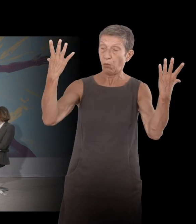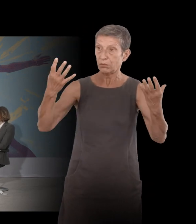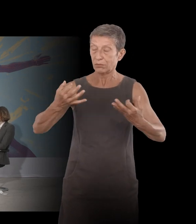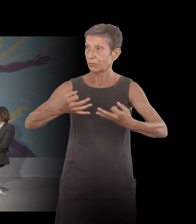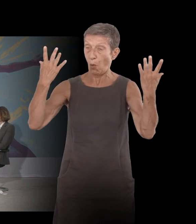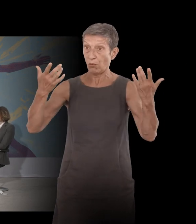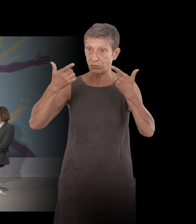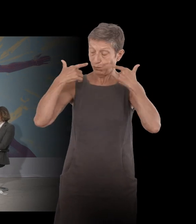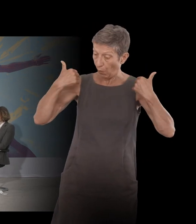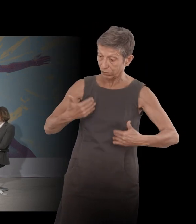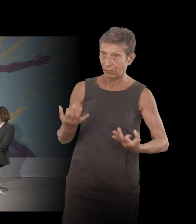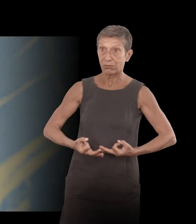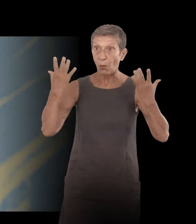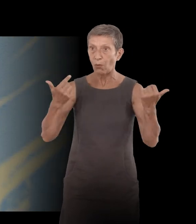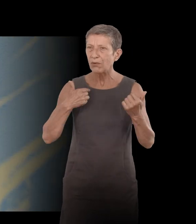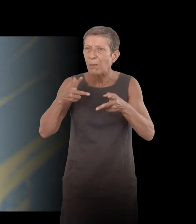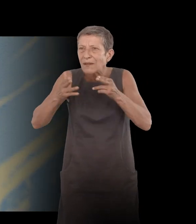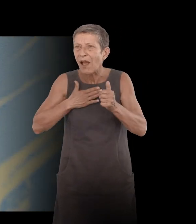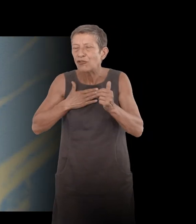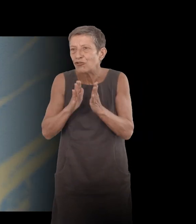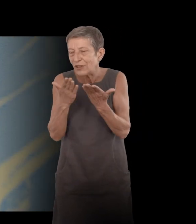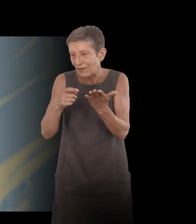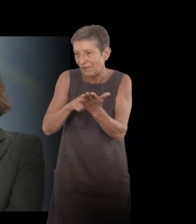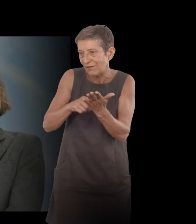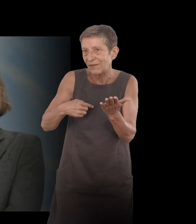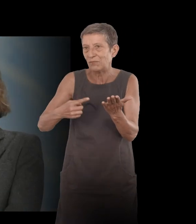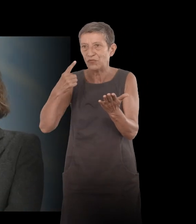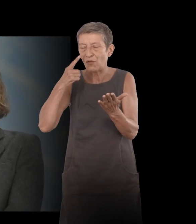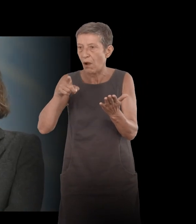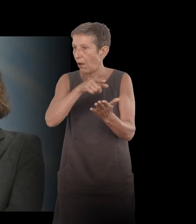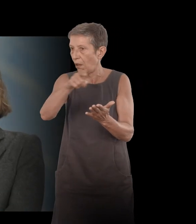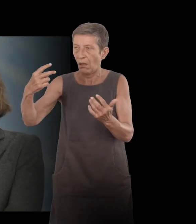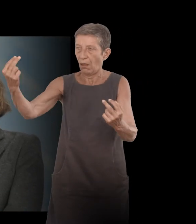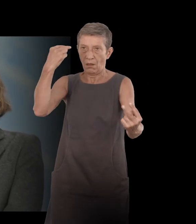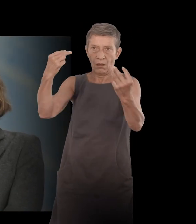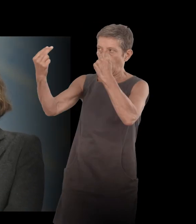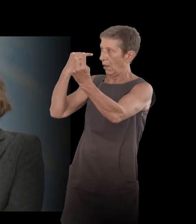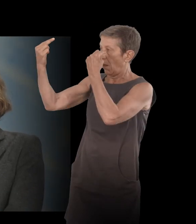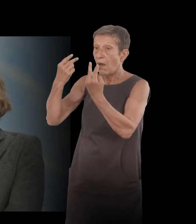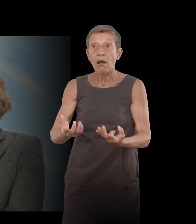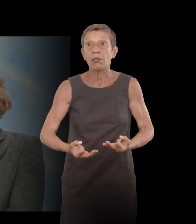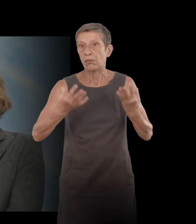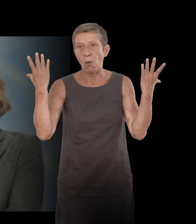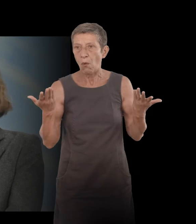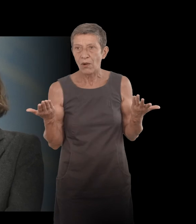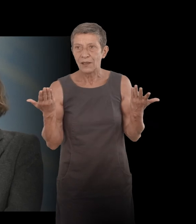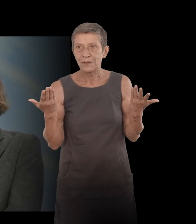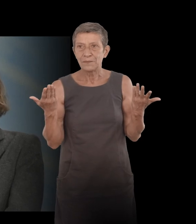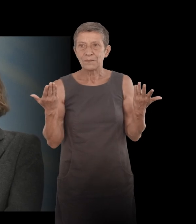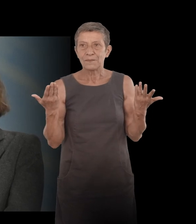le fait d'être un objet du regard des autres trop et donc c'est pour ça que ça change bien sûr la maladie change le rapport